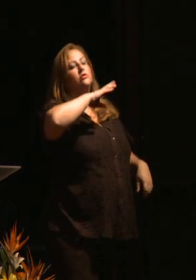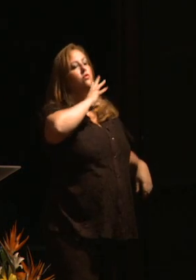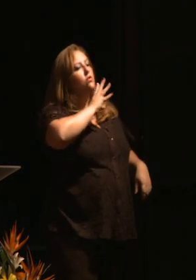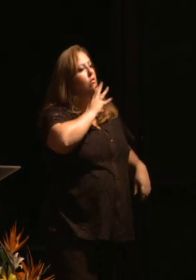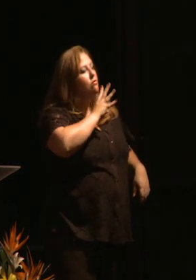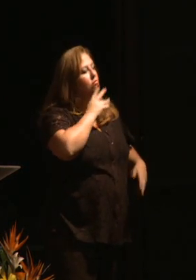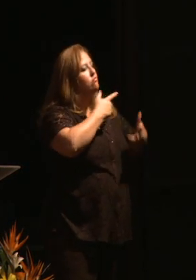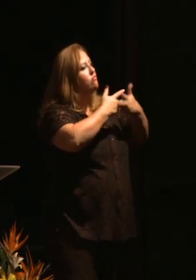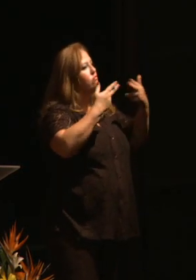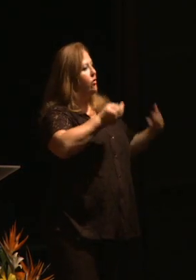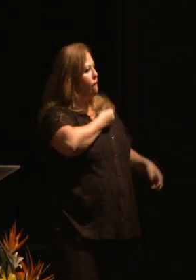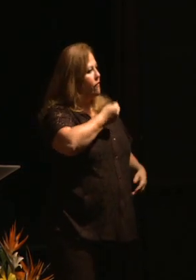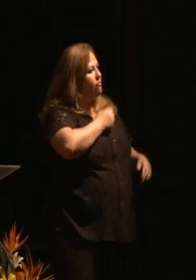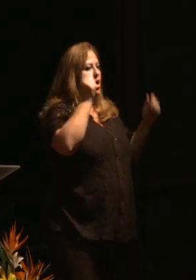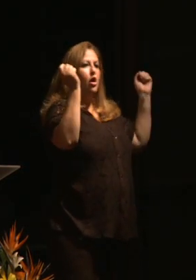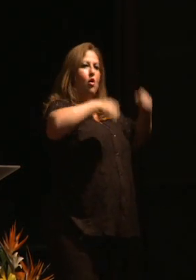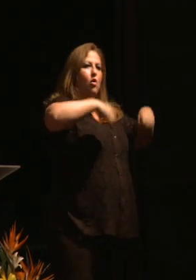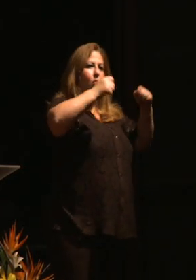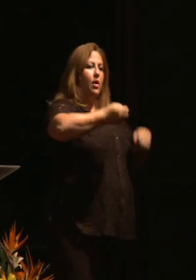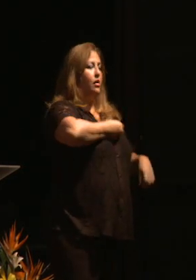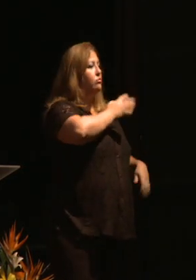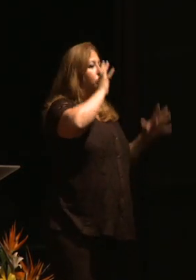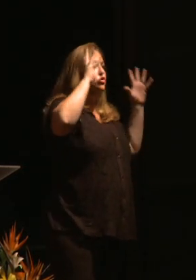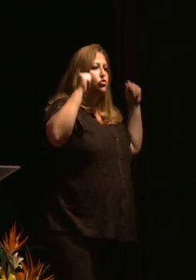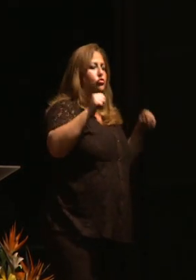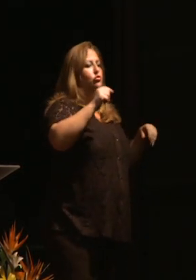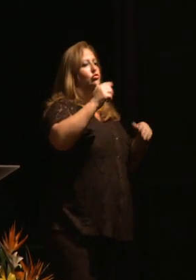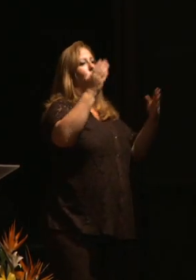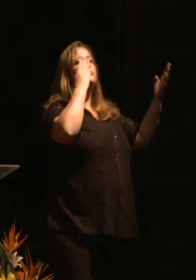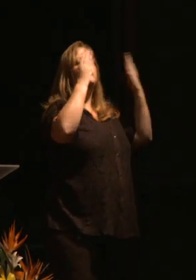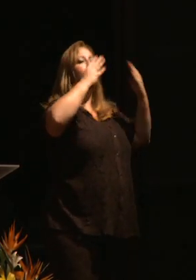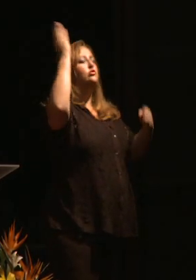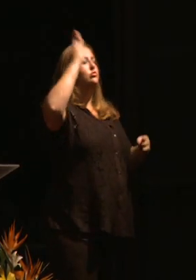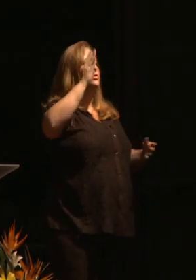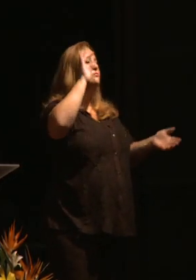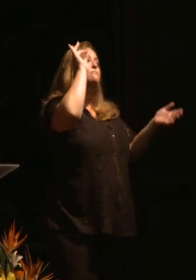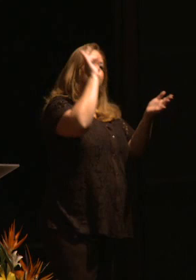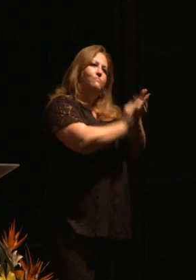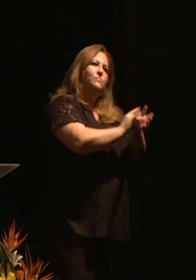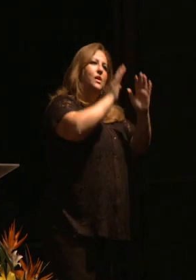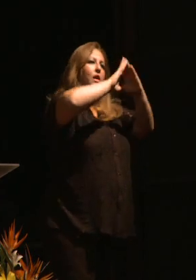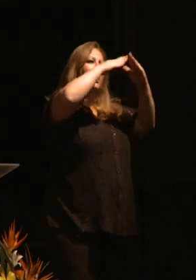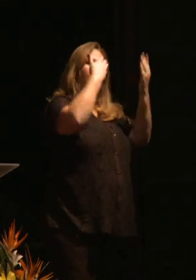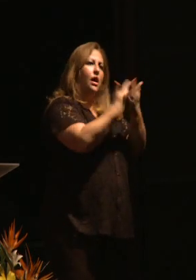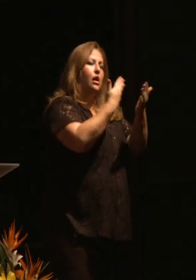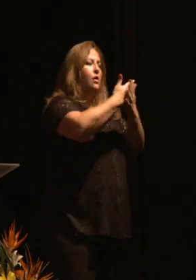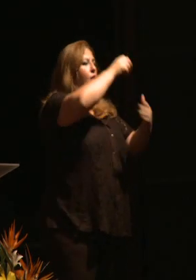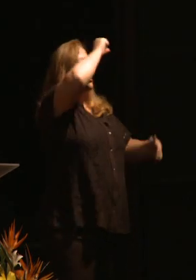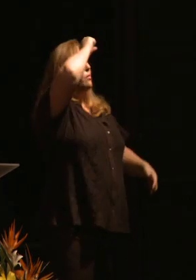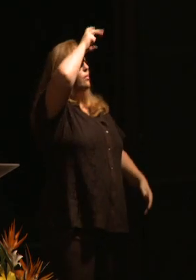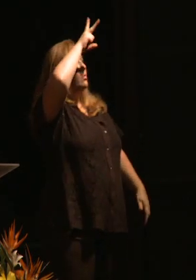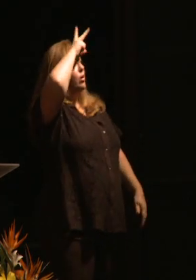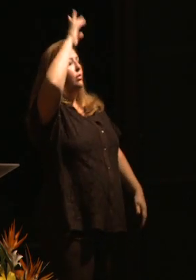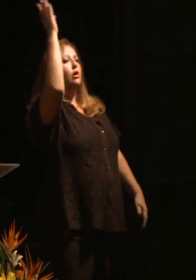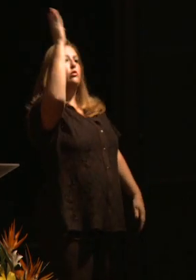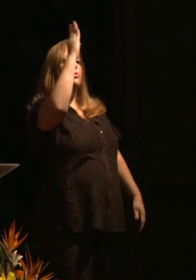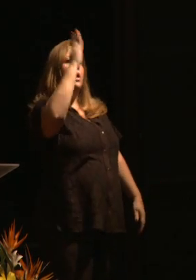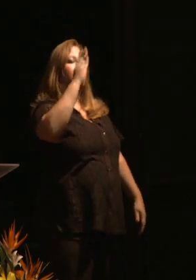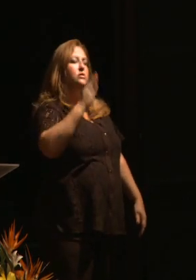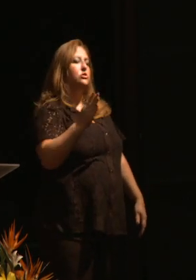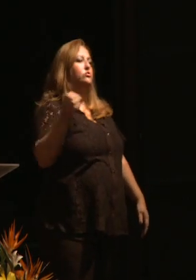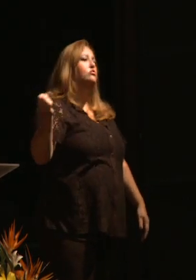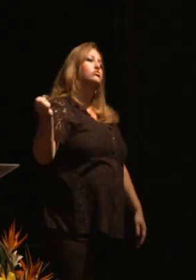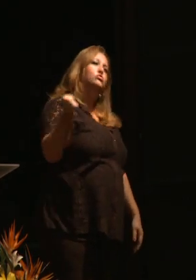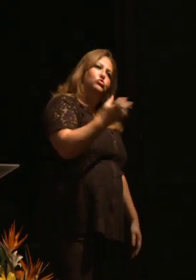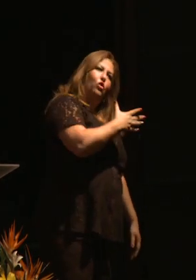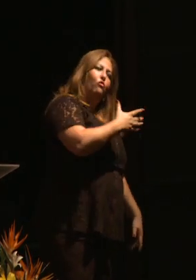da vivência, da competência profissionais de vocês para que a gente realmente coloque a escola pública brasileira como um grande, um novo